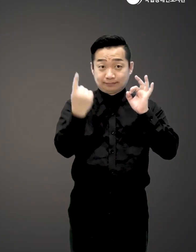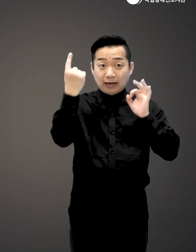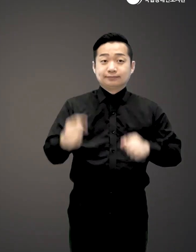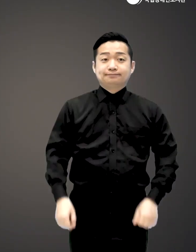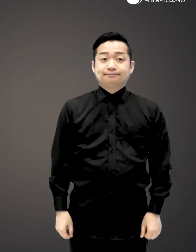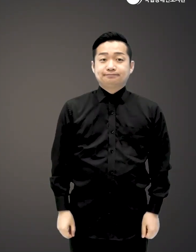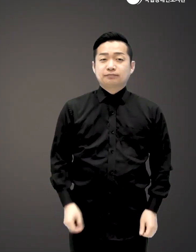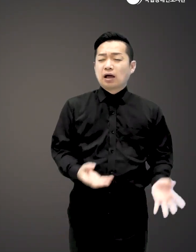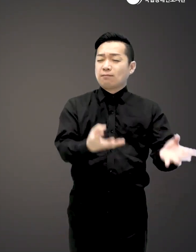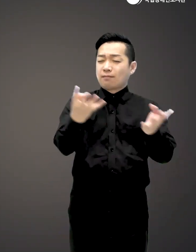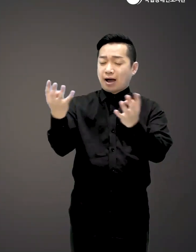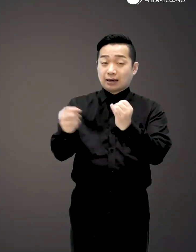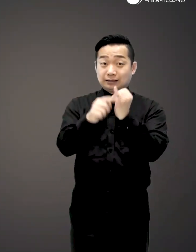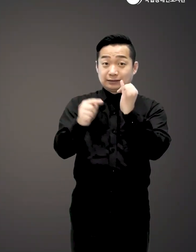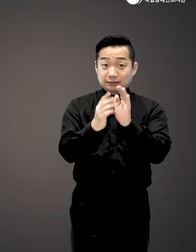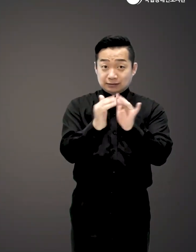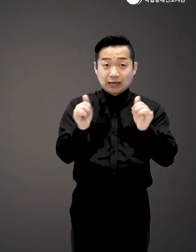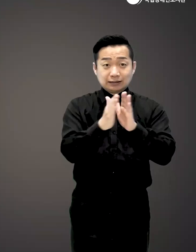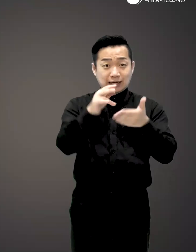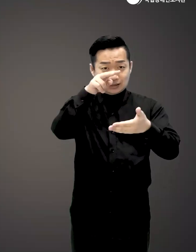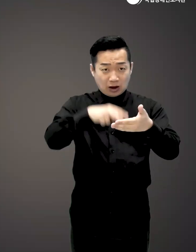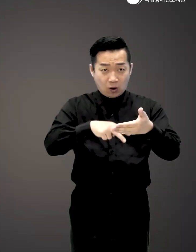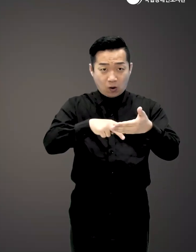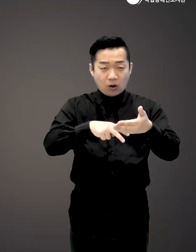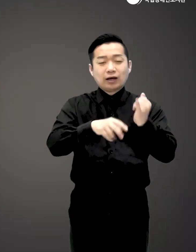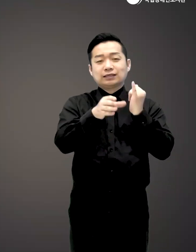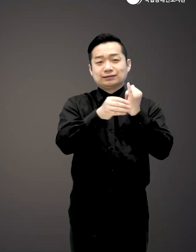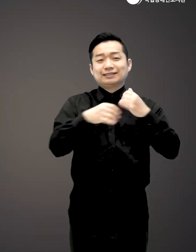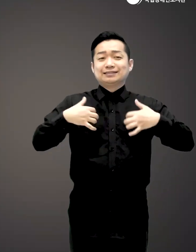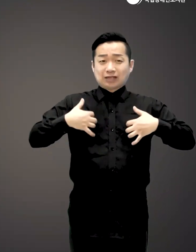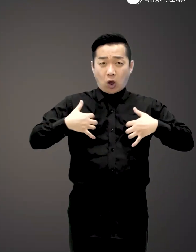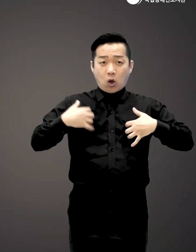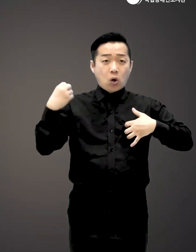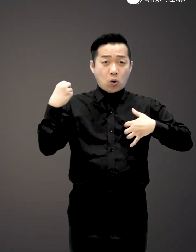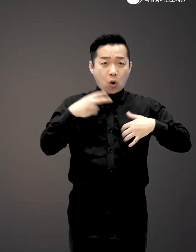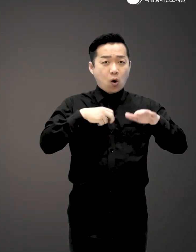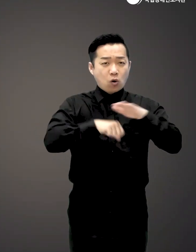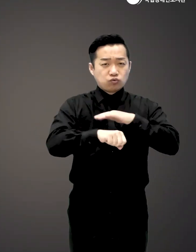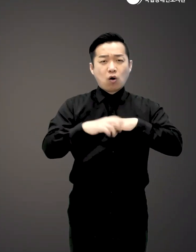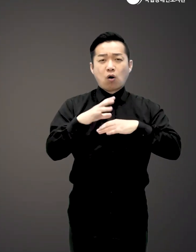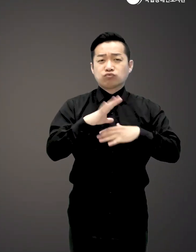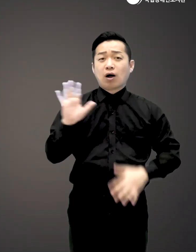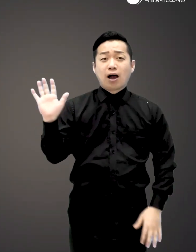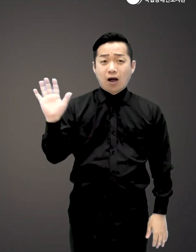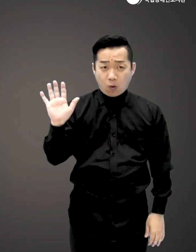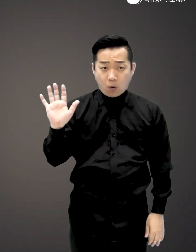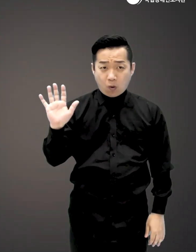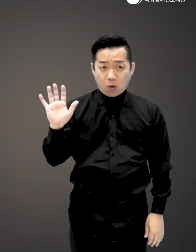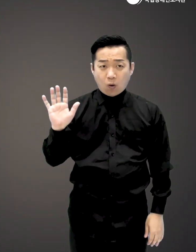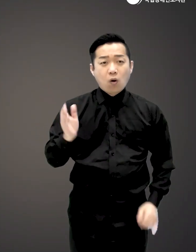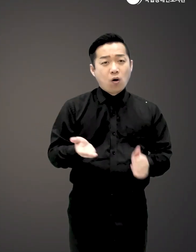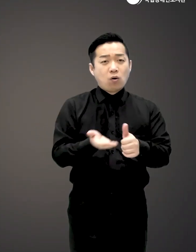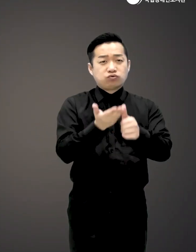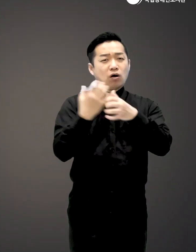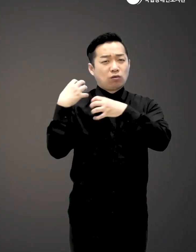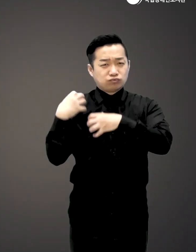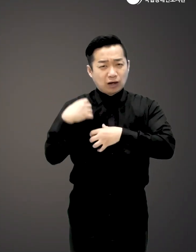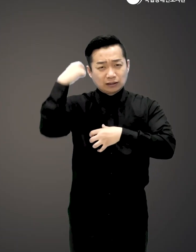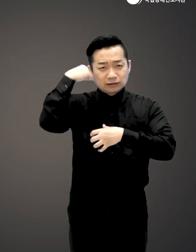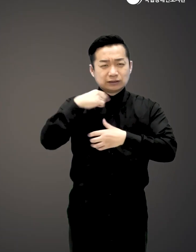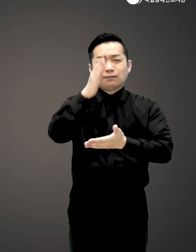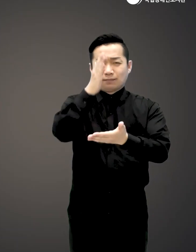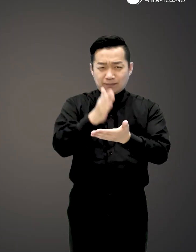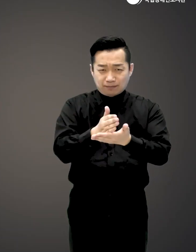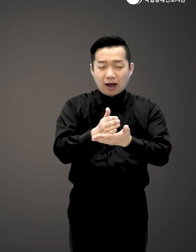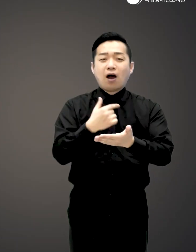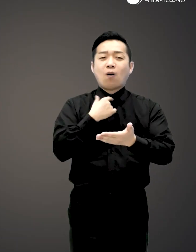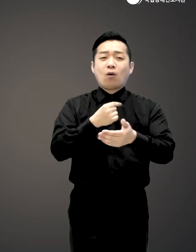시작됩니다 많은 임산부들이 이 책을 드며 임신을 즐거워하고 출산을 두려워하지 않고 육아를 부담으로